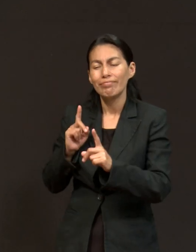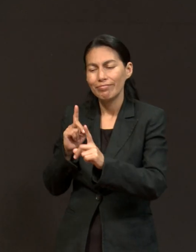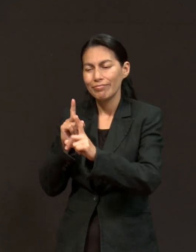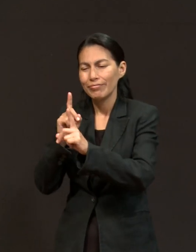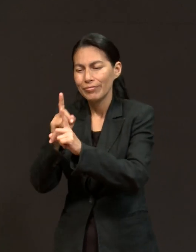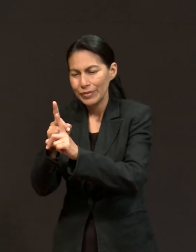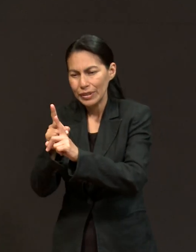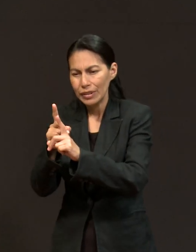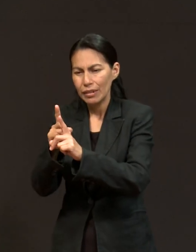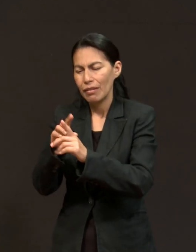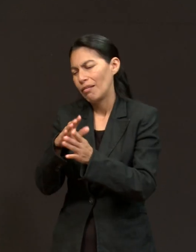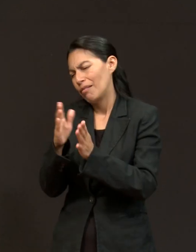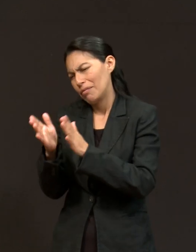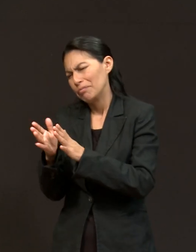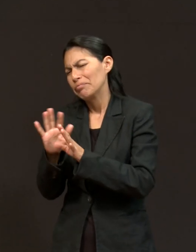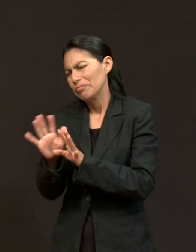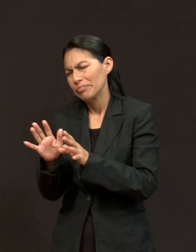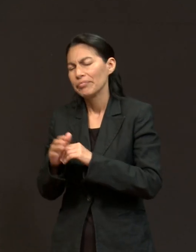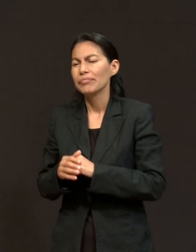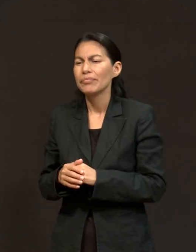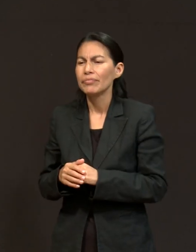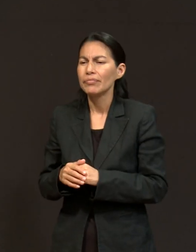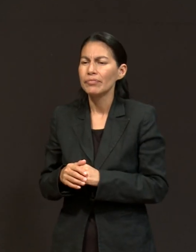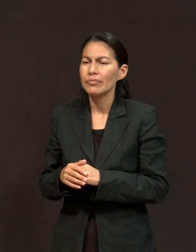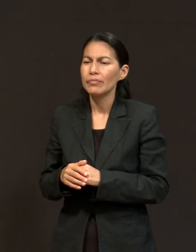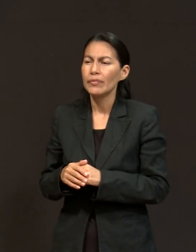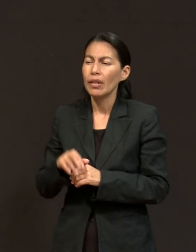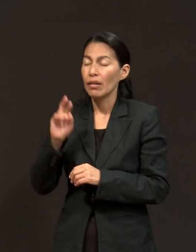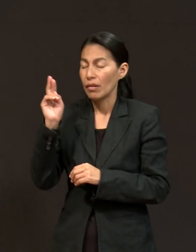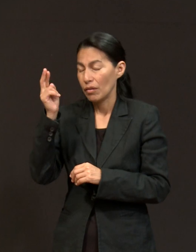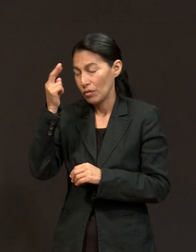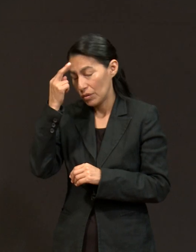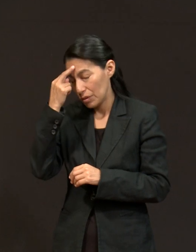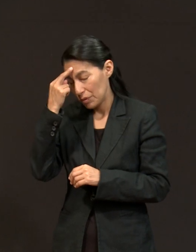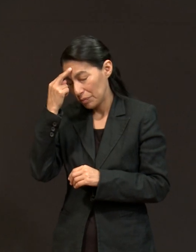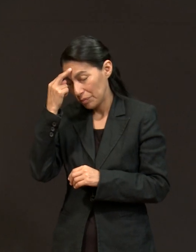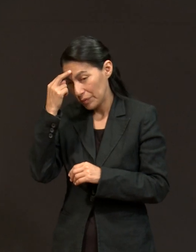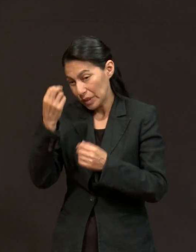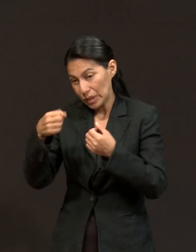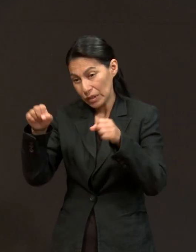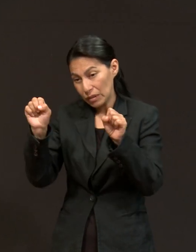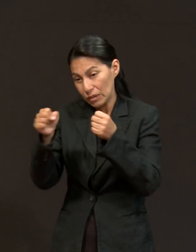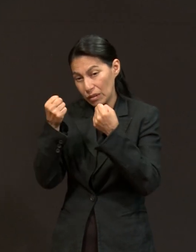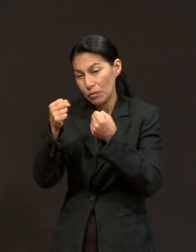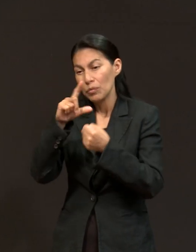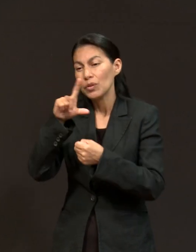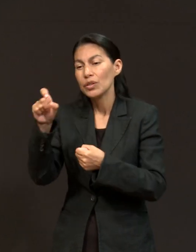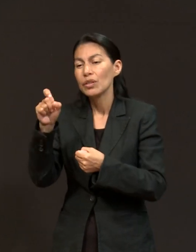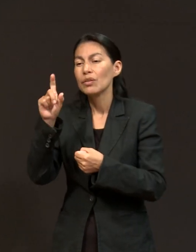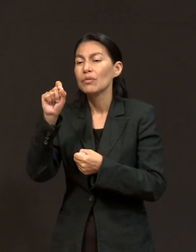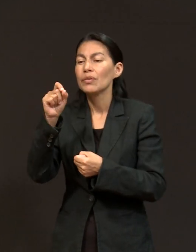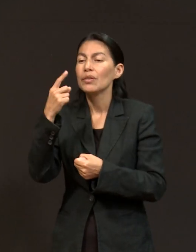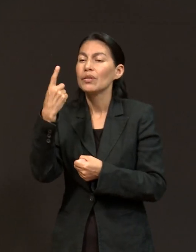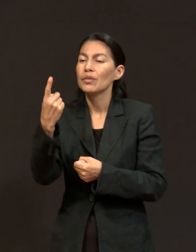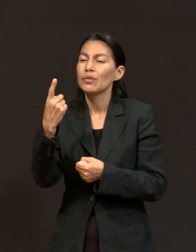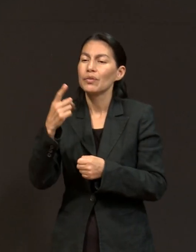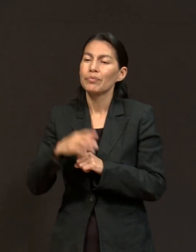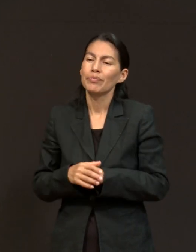en este momento, ya del otro lado. Y entonces, recuerdo bien el Salmo 121, y que se volvió